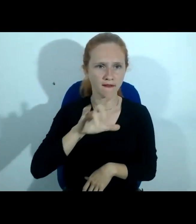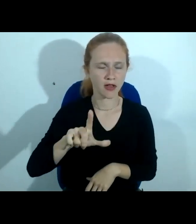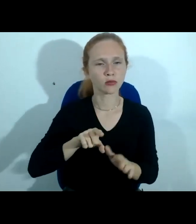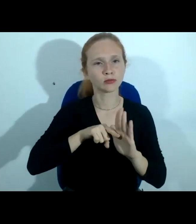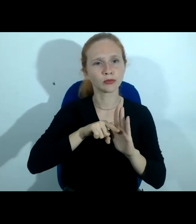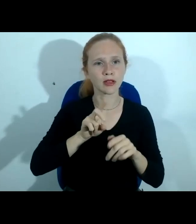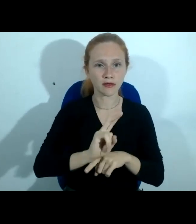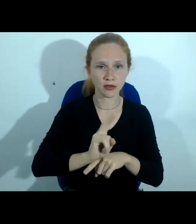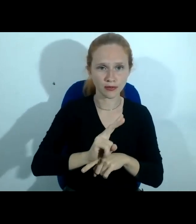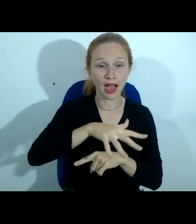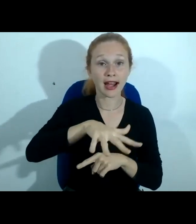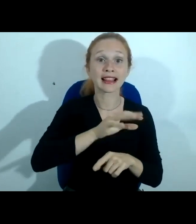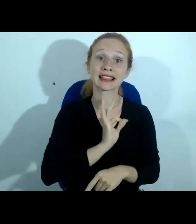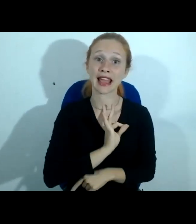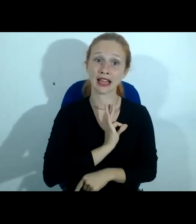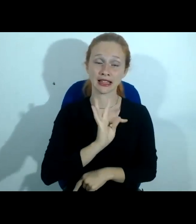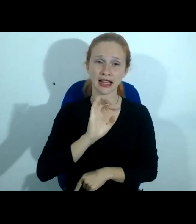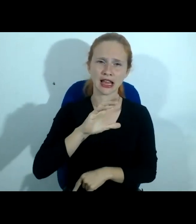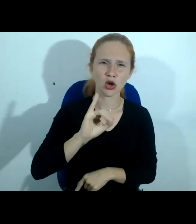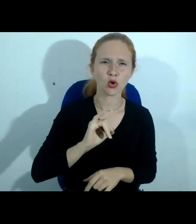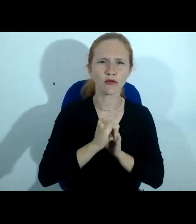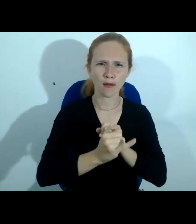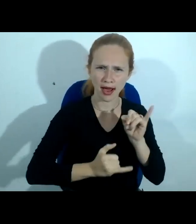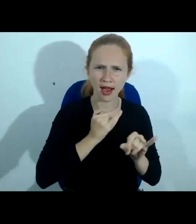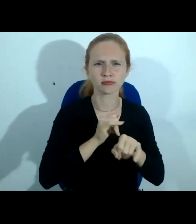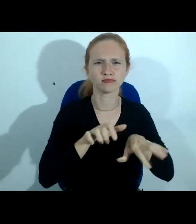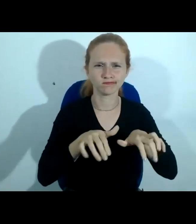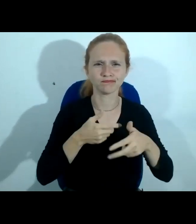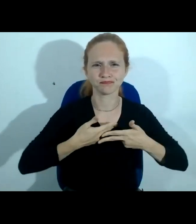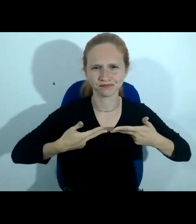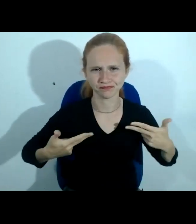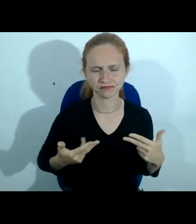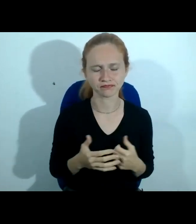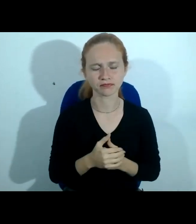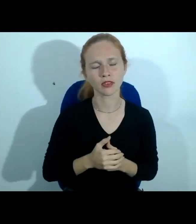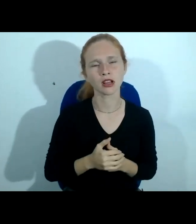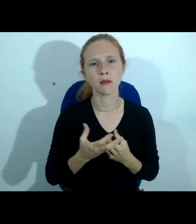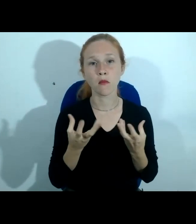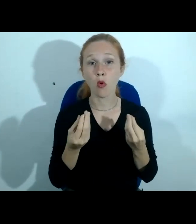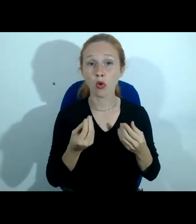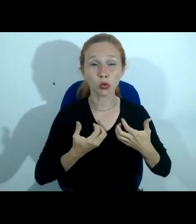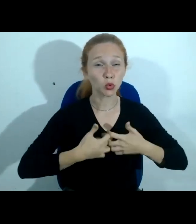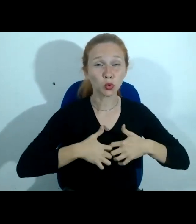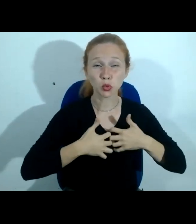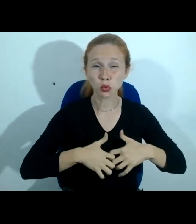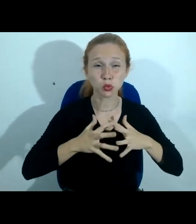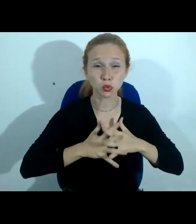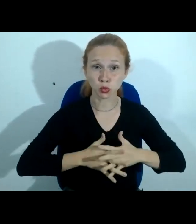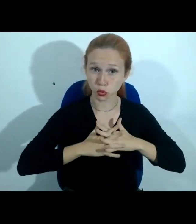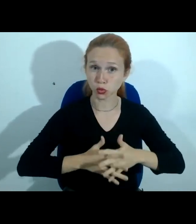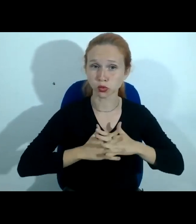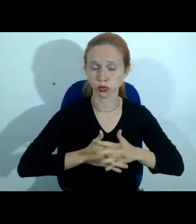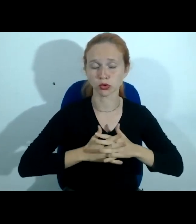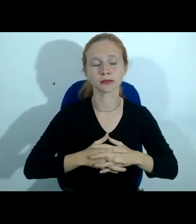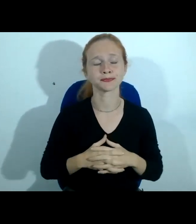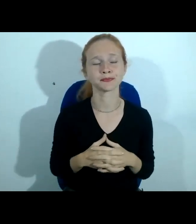técnico da Crimes de Informática, e frente a demandas extremamente complexas, em